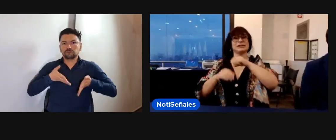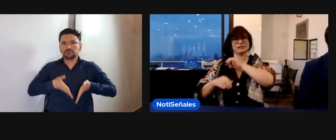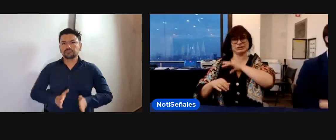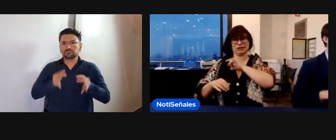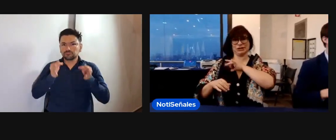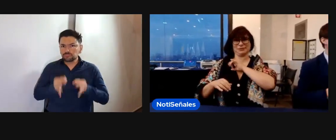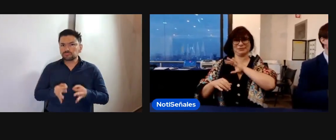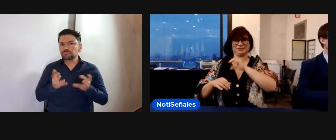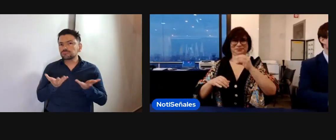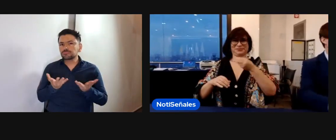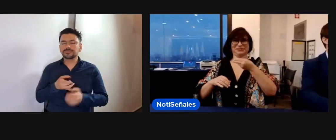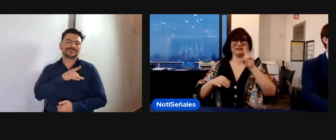Nací en Chile.